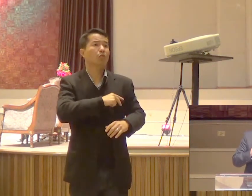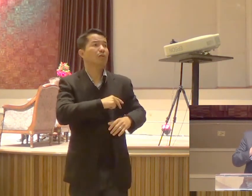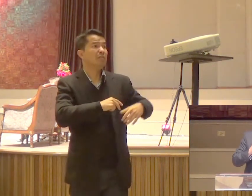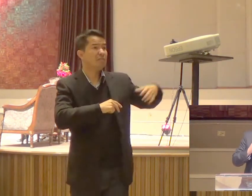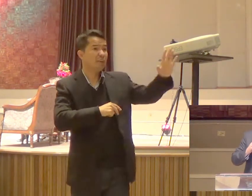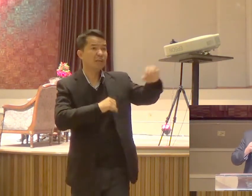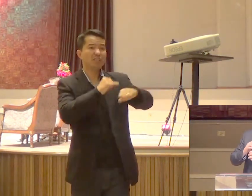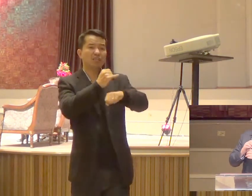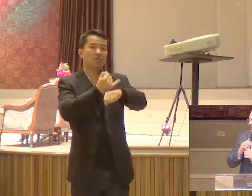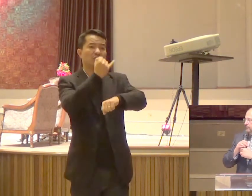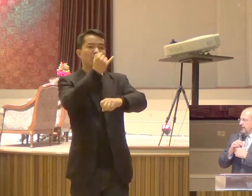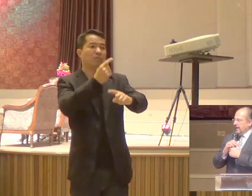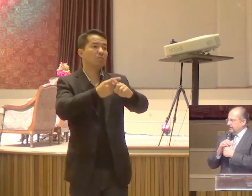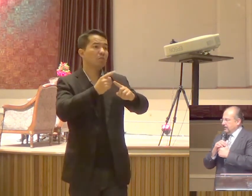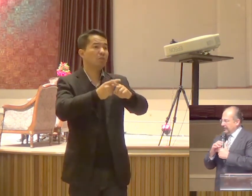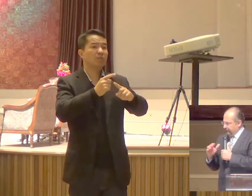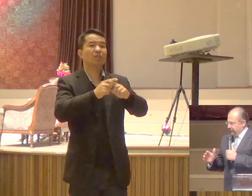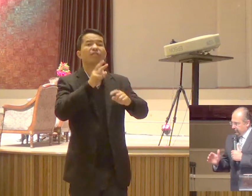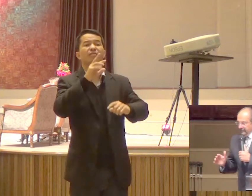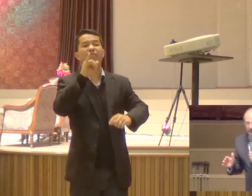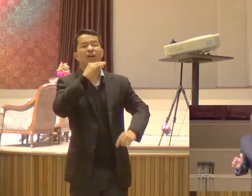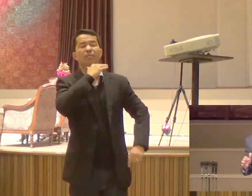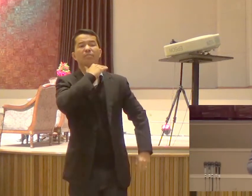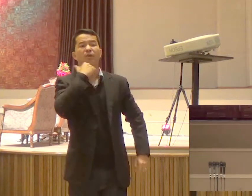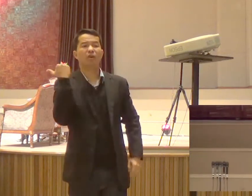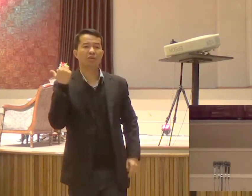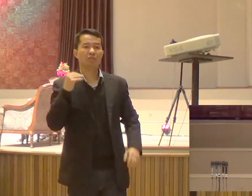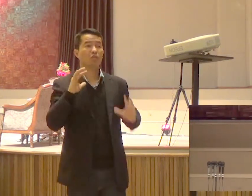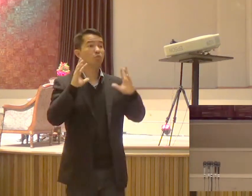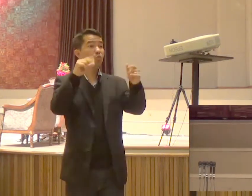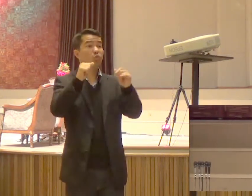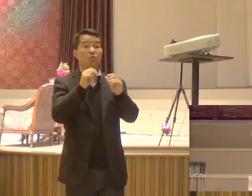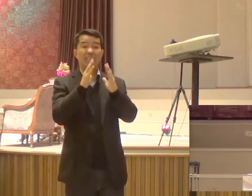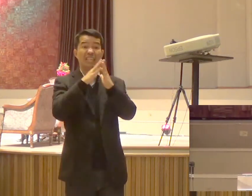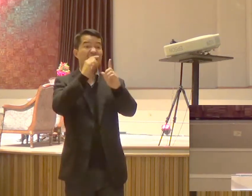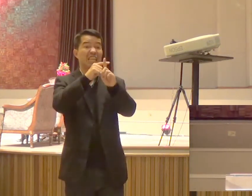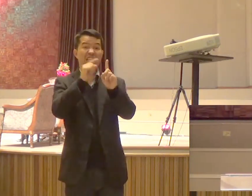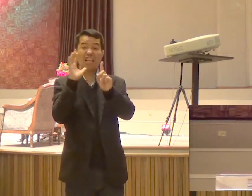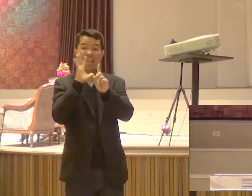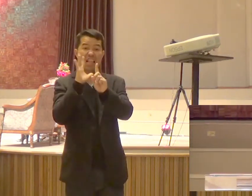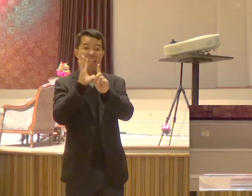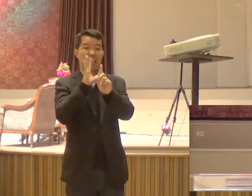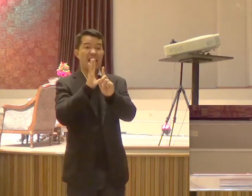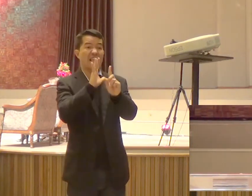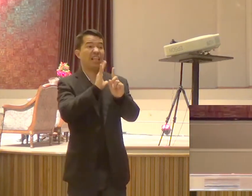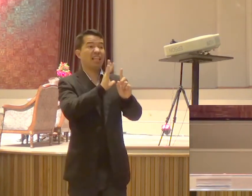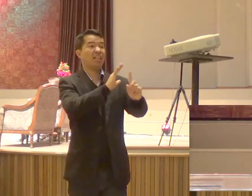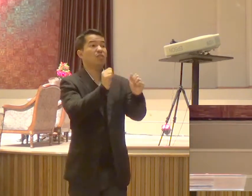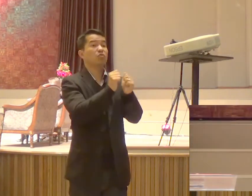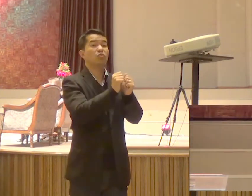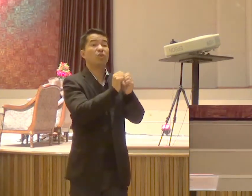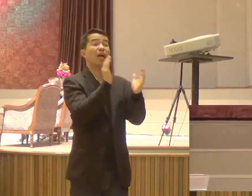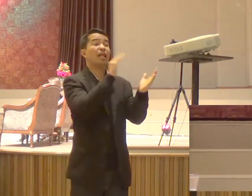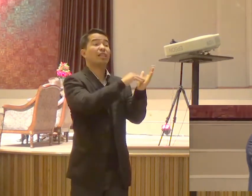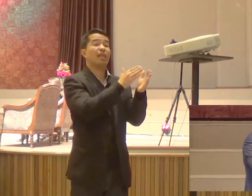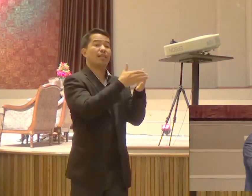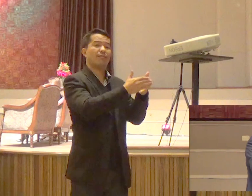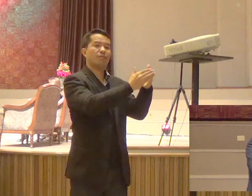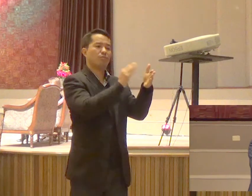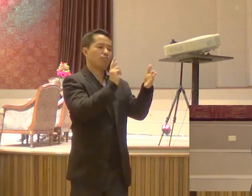E acompanharam-no até o navio Esse é o momento Então dá para imaginar que é um momento tenso É